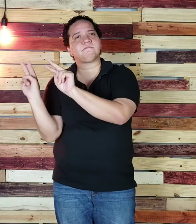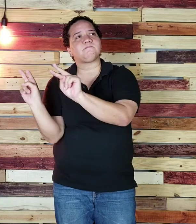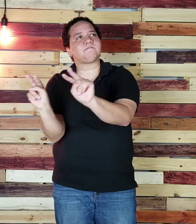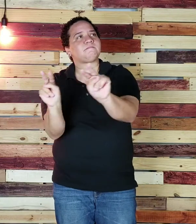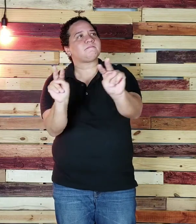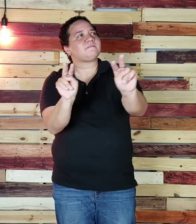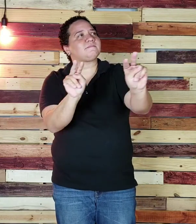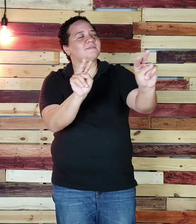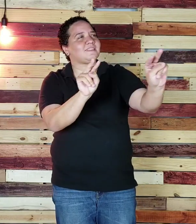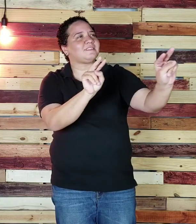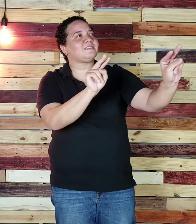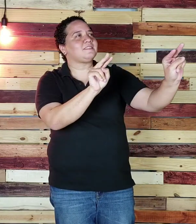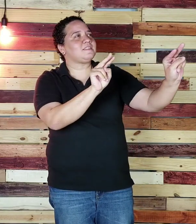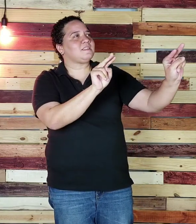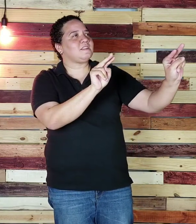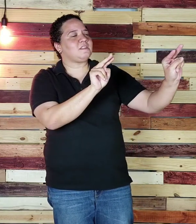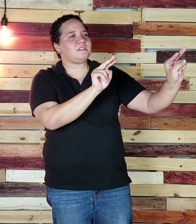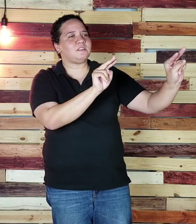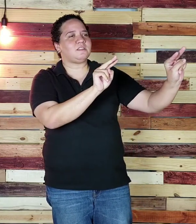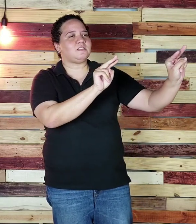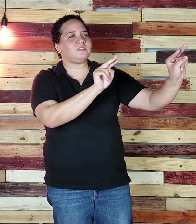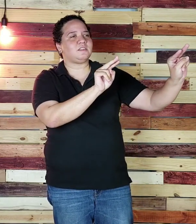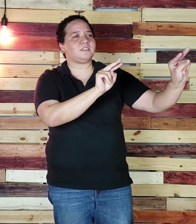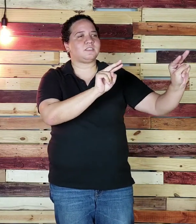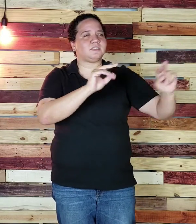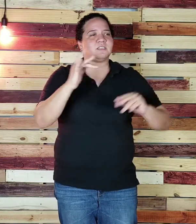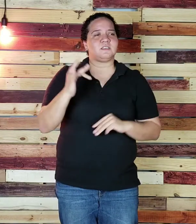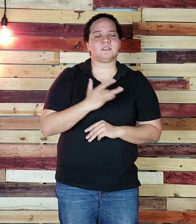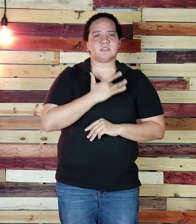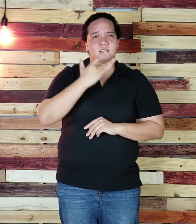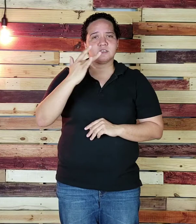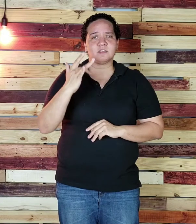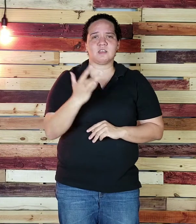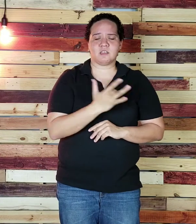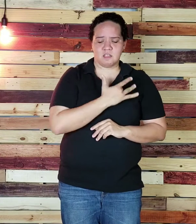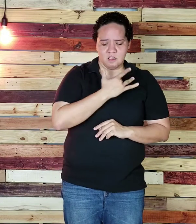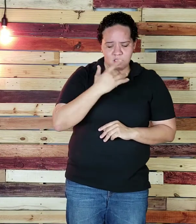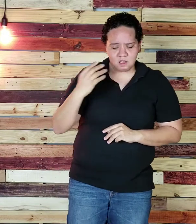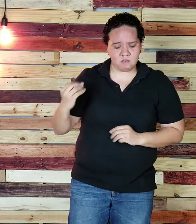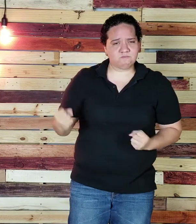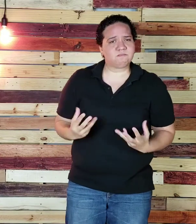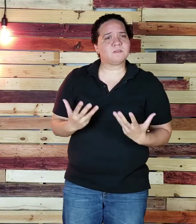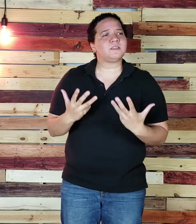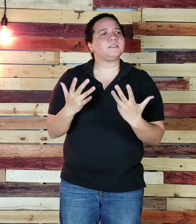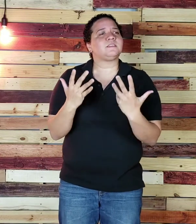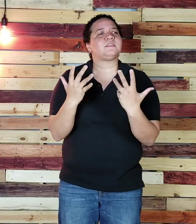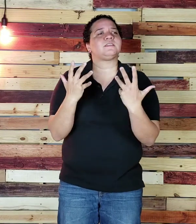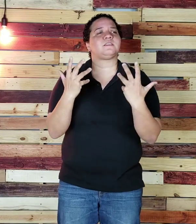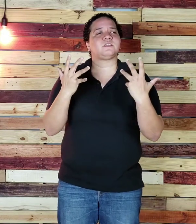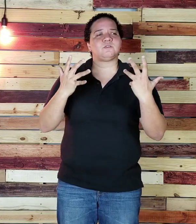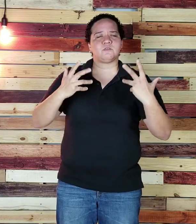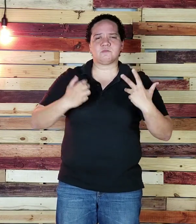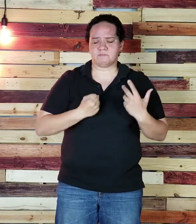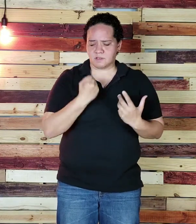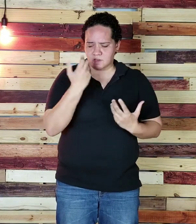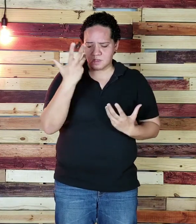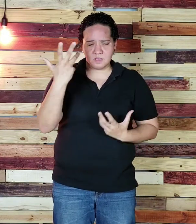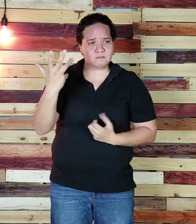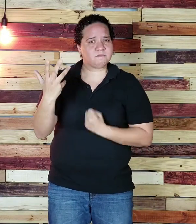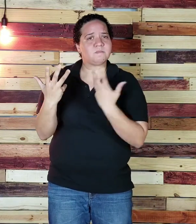detiene Parece que estallan